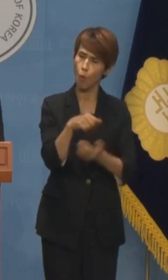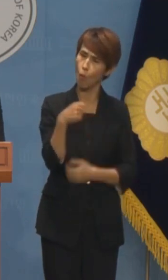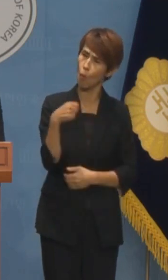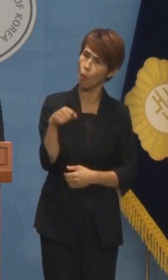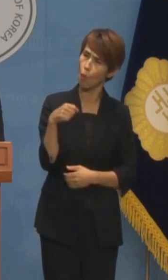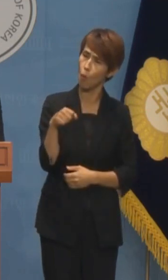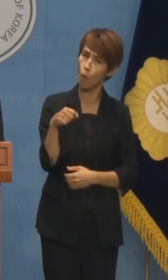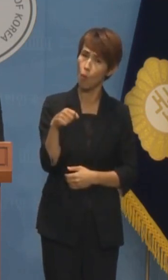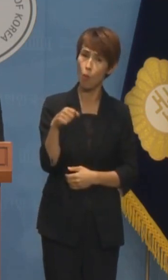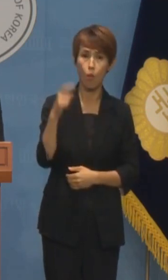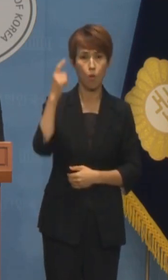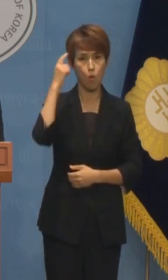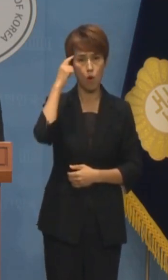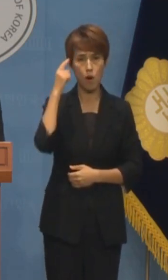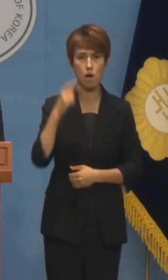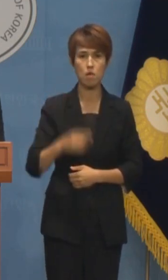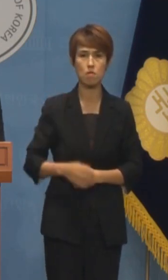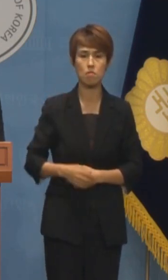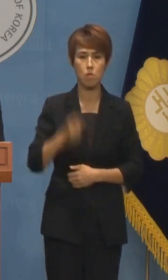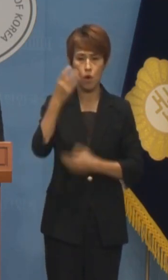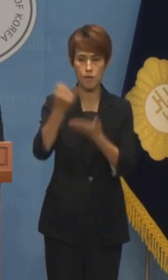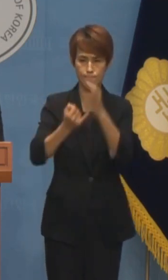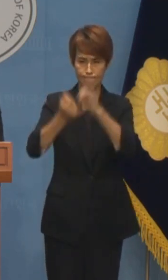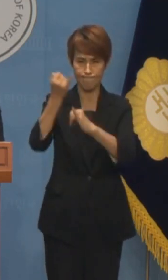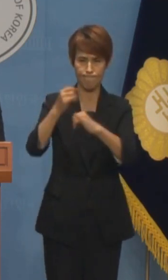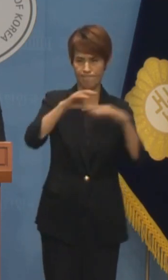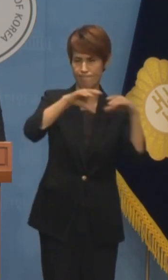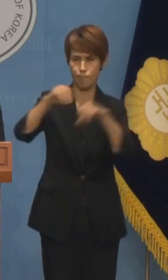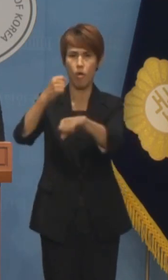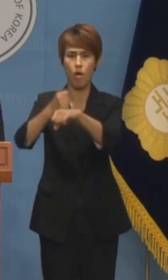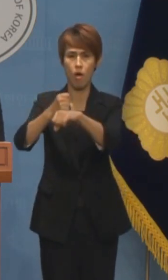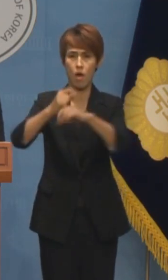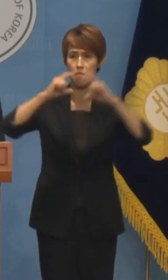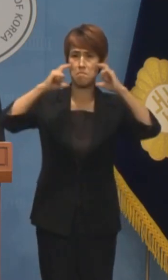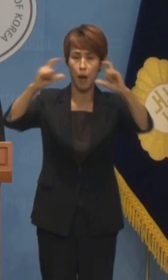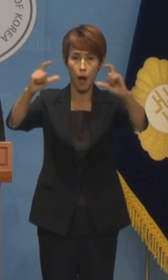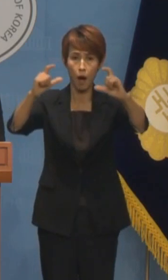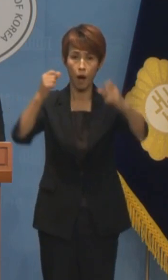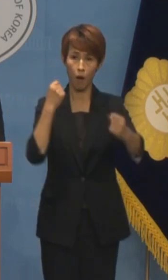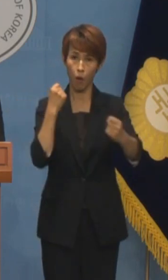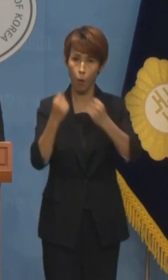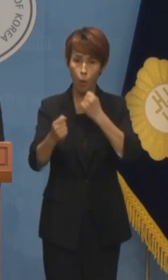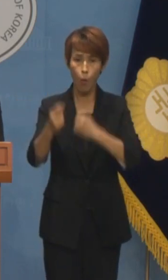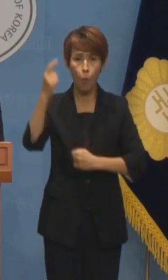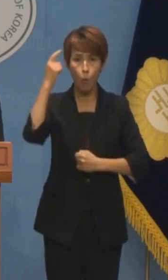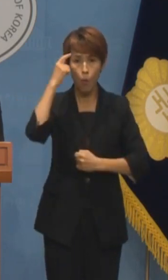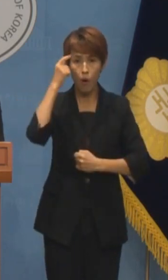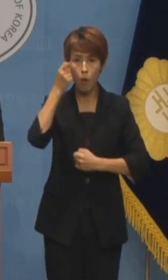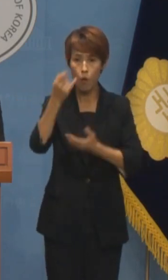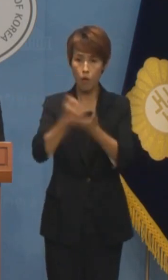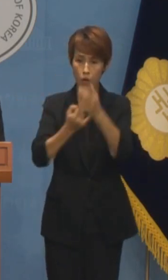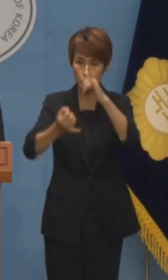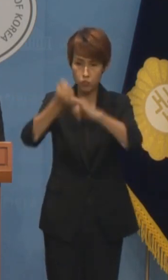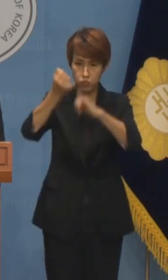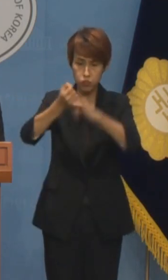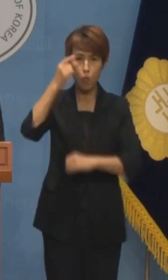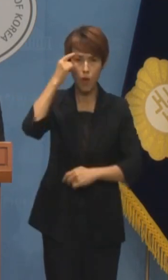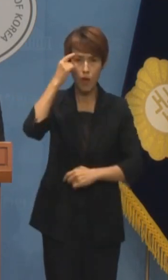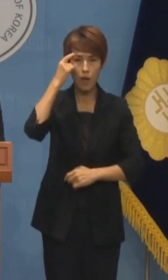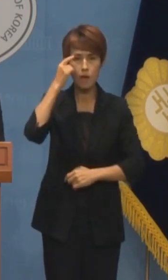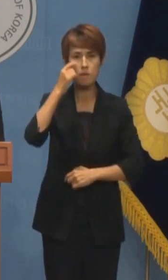강경 대응을 천명하고 근절 대책을 내놓는데도 도대체 왜 이럴까 그 답을